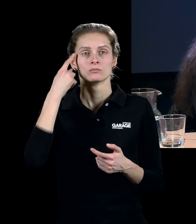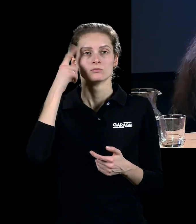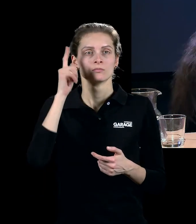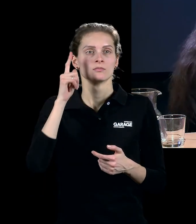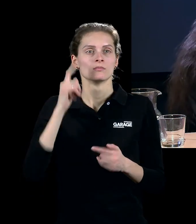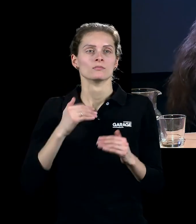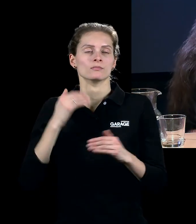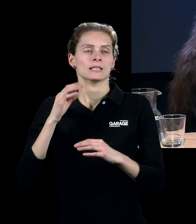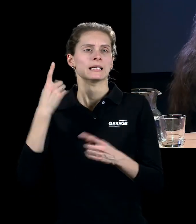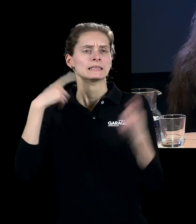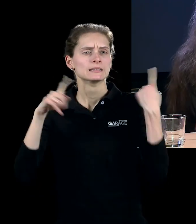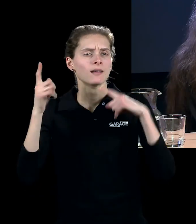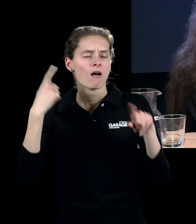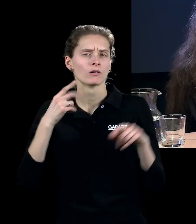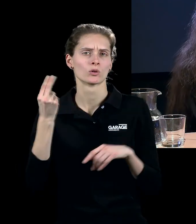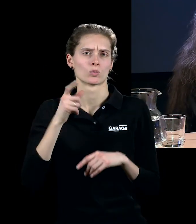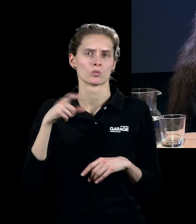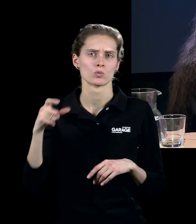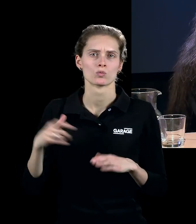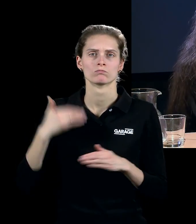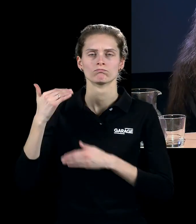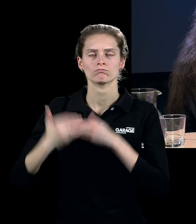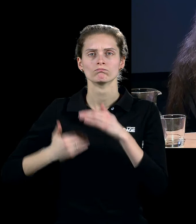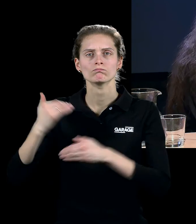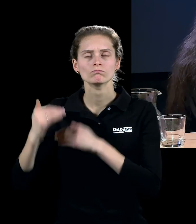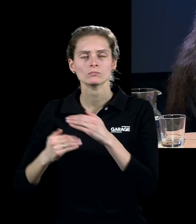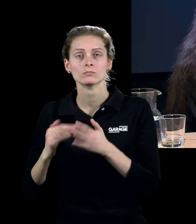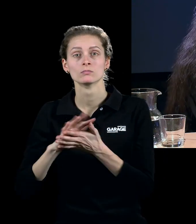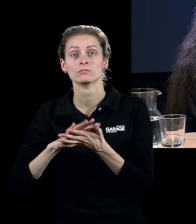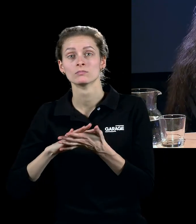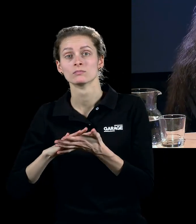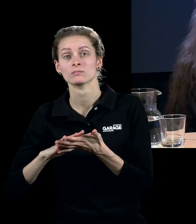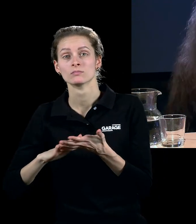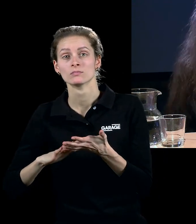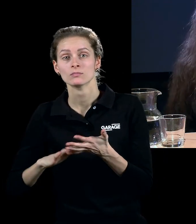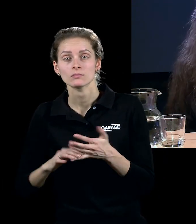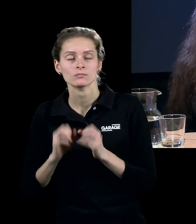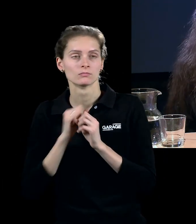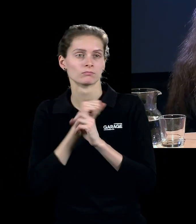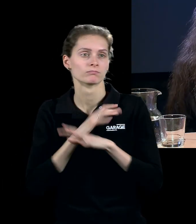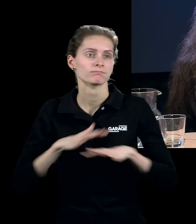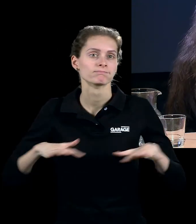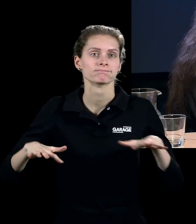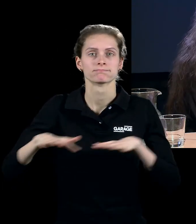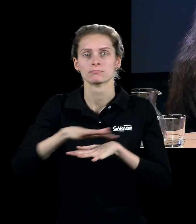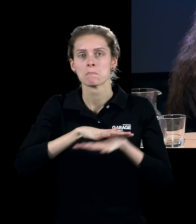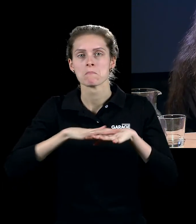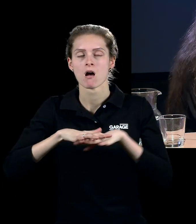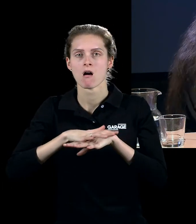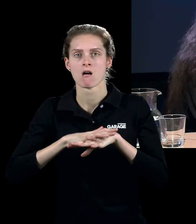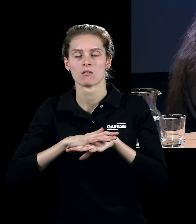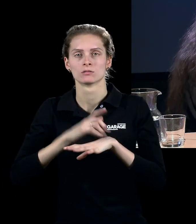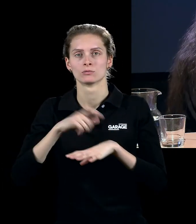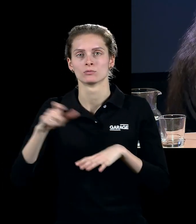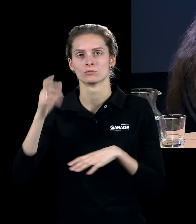дизайнеров и художников того времени, собственно, перешла в массовую культуру, скажем так. Почему массовую культуру?